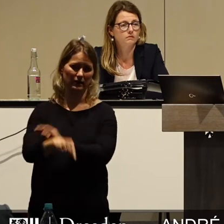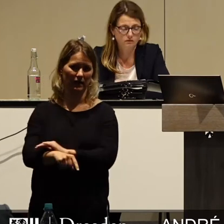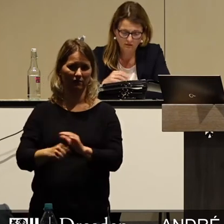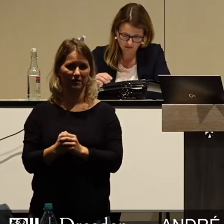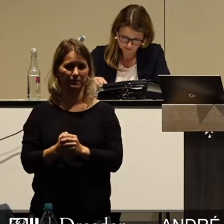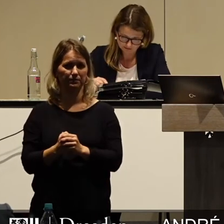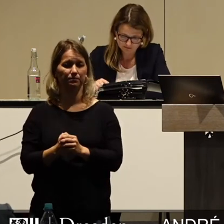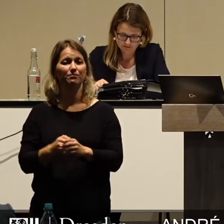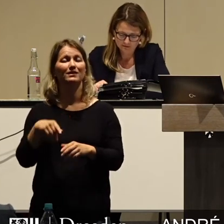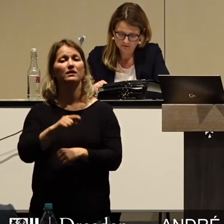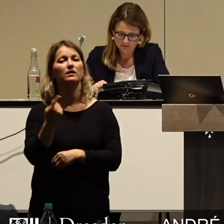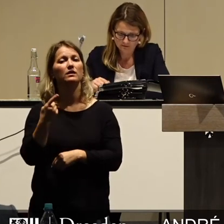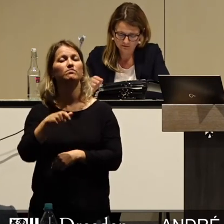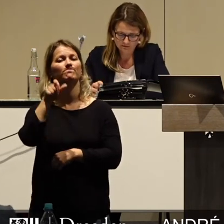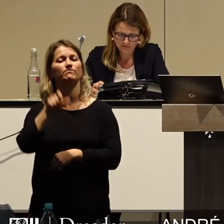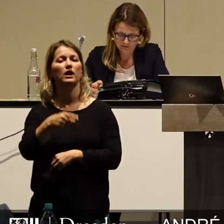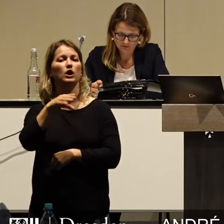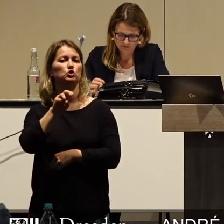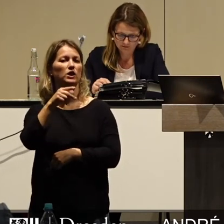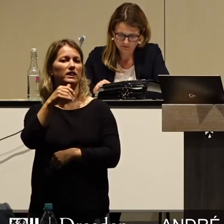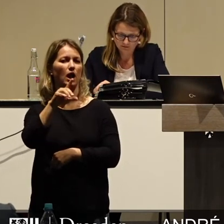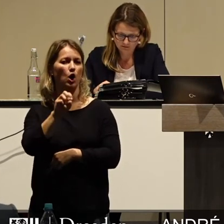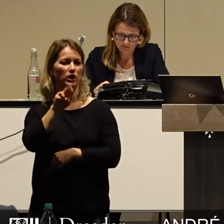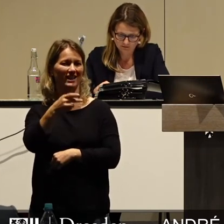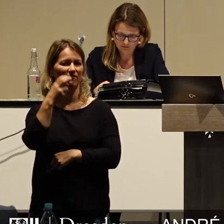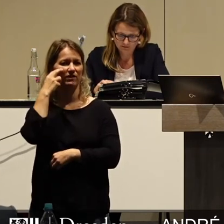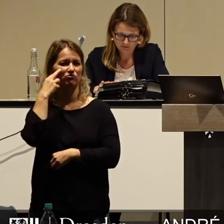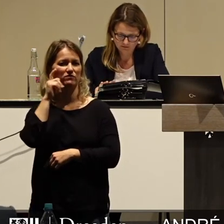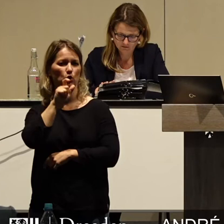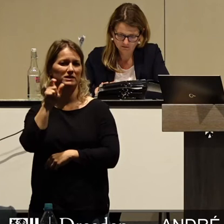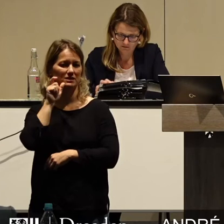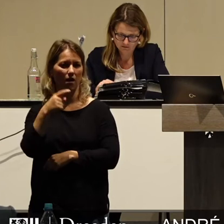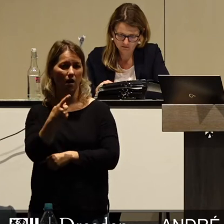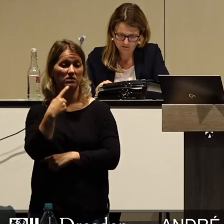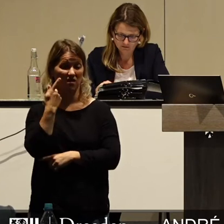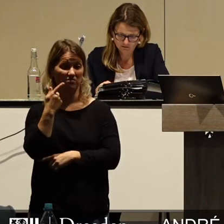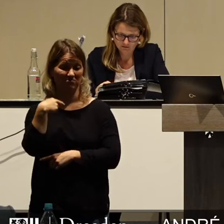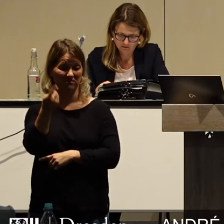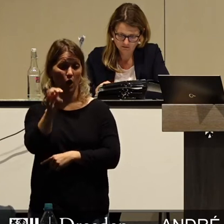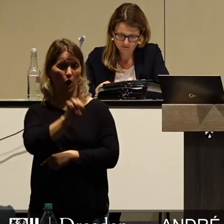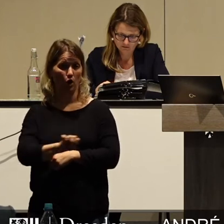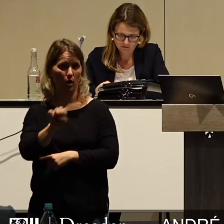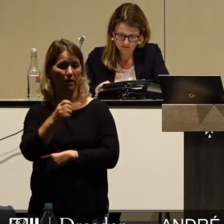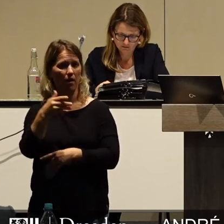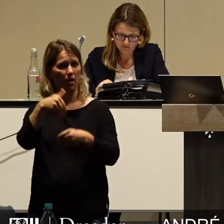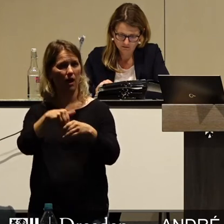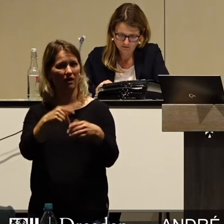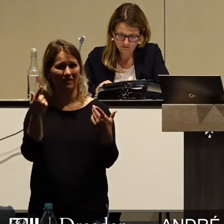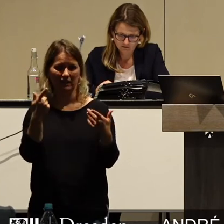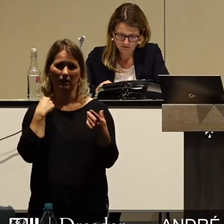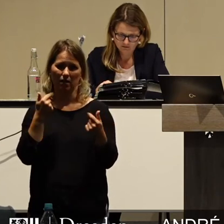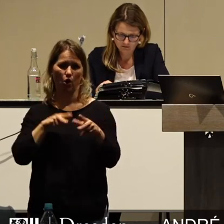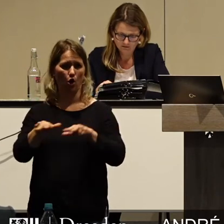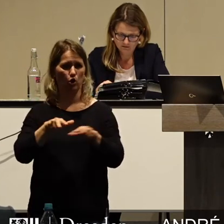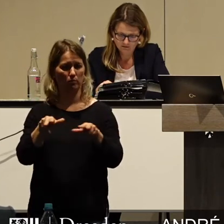Wirtschaftskommissar Paolo Gentiloni. Er sagt, Europa erlebt einen ökonomischen Schock, wie es ihn seit der großen